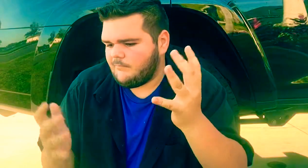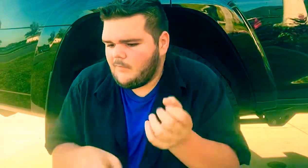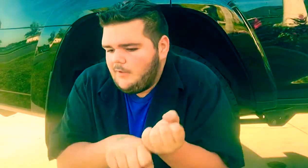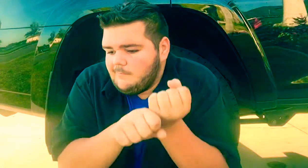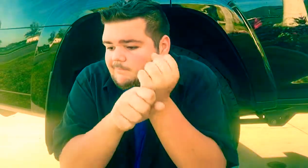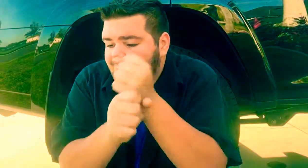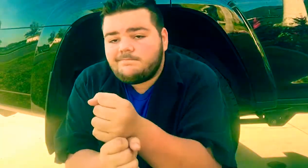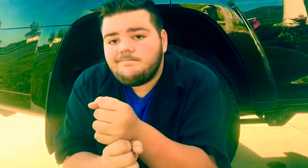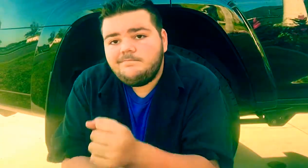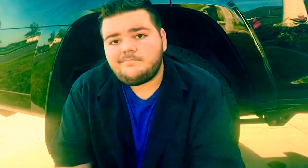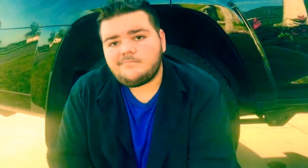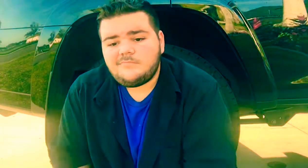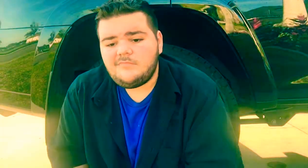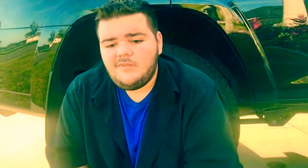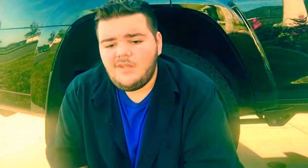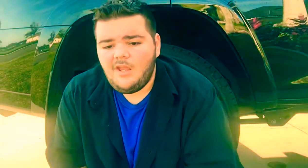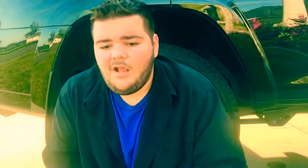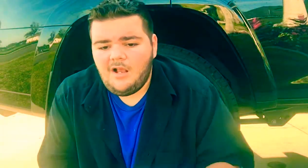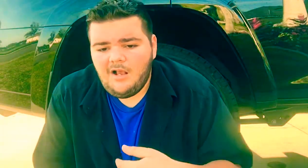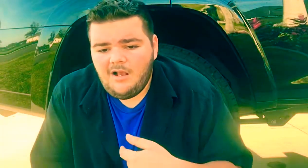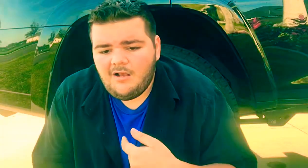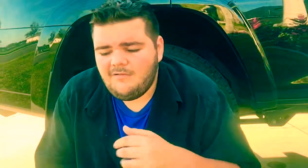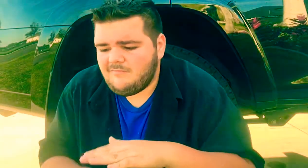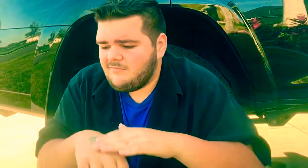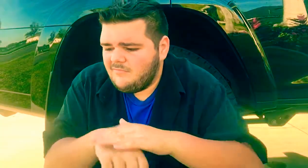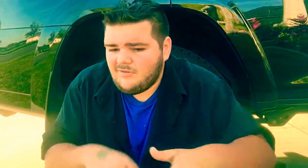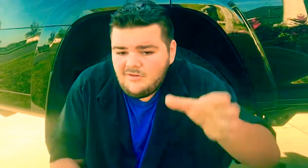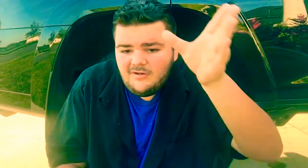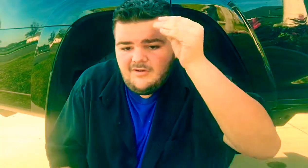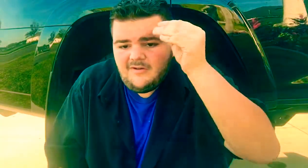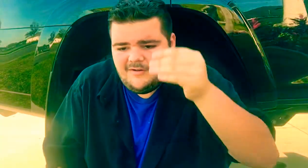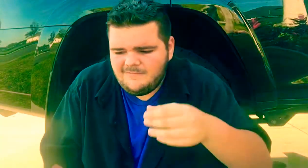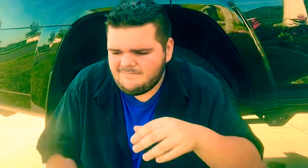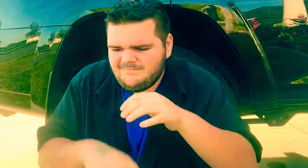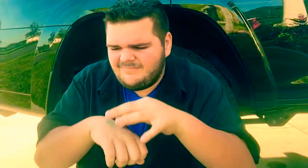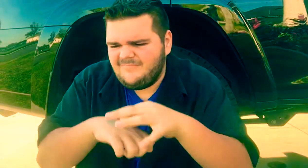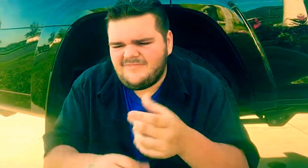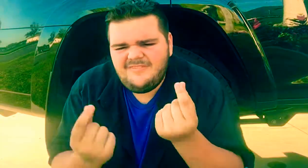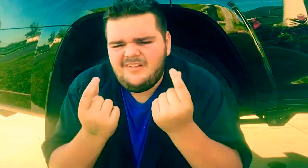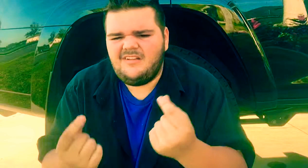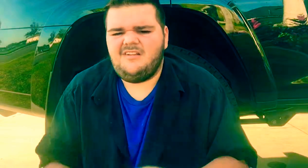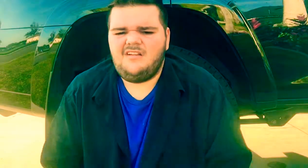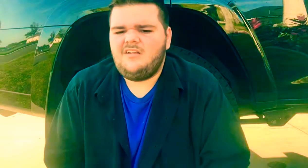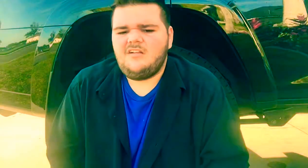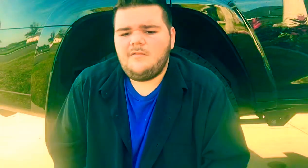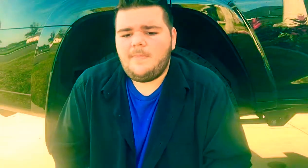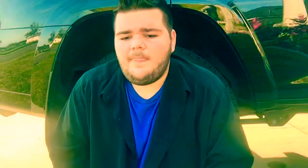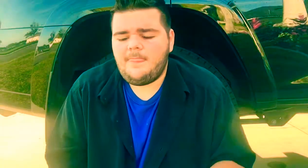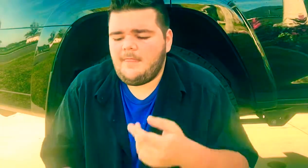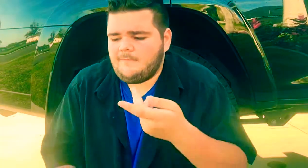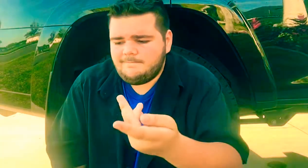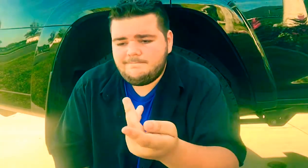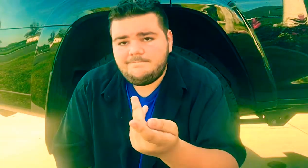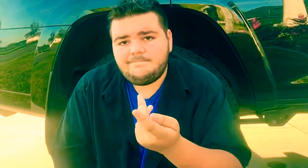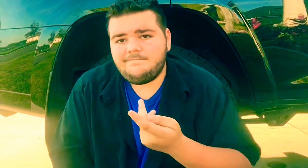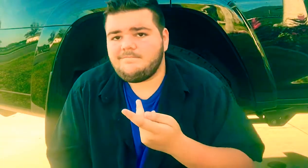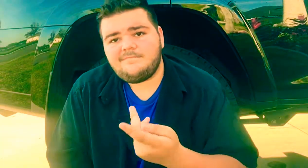恋なんてまるで バカみたいさ必死な追いかけこの世愛のま